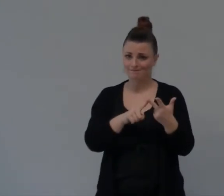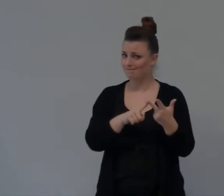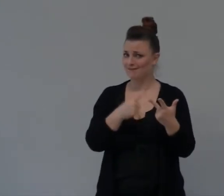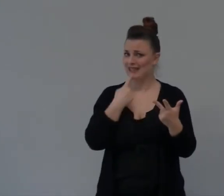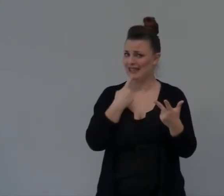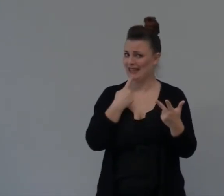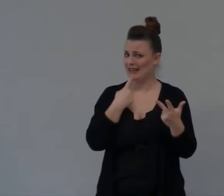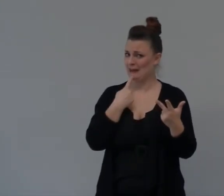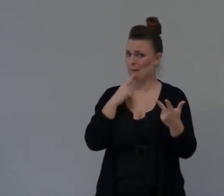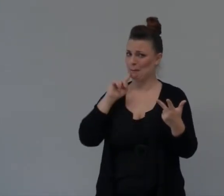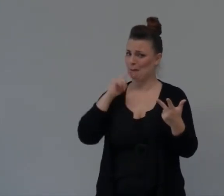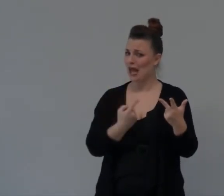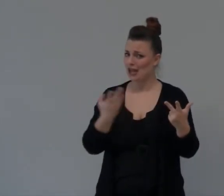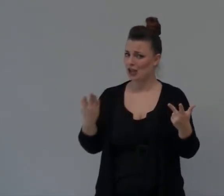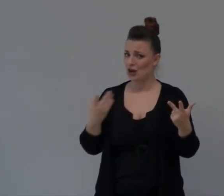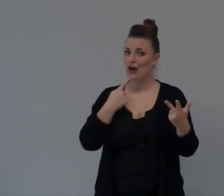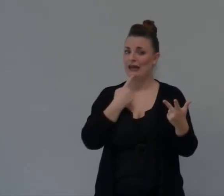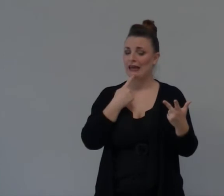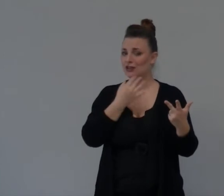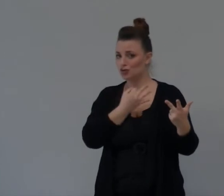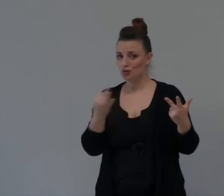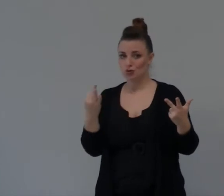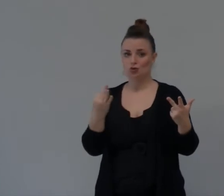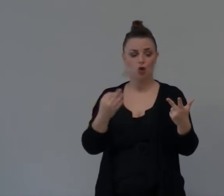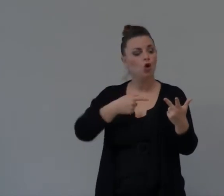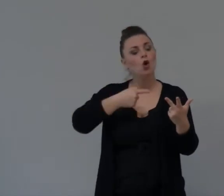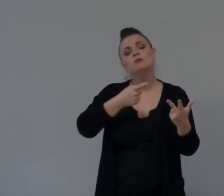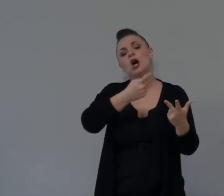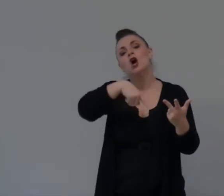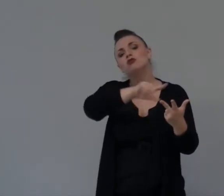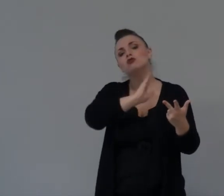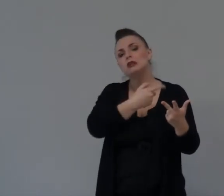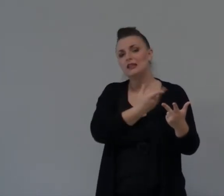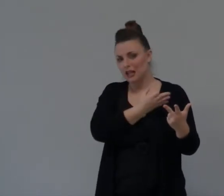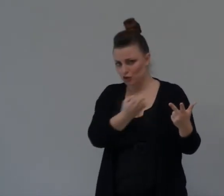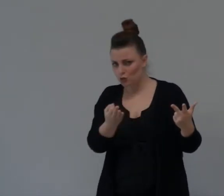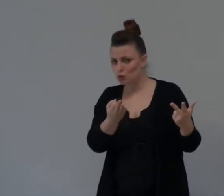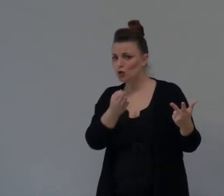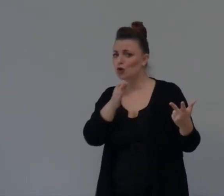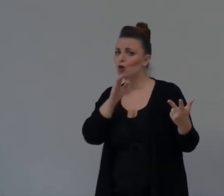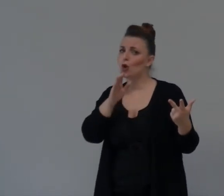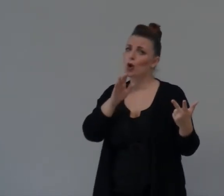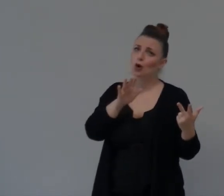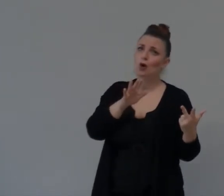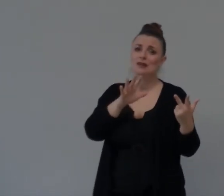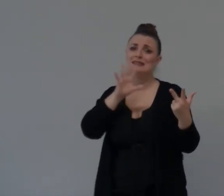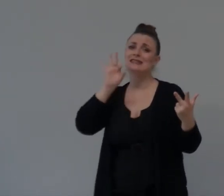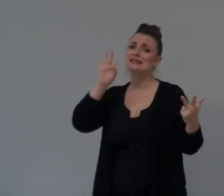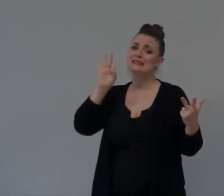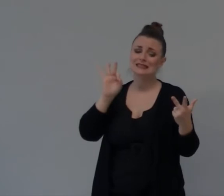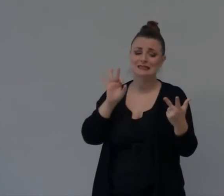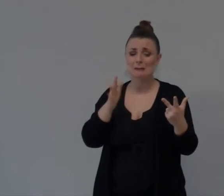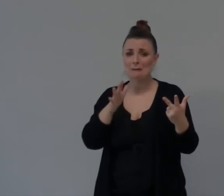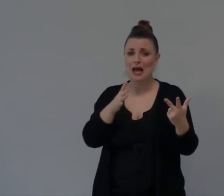E' Il Giusto Tutti E tre Sono Il Giusto Assieme Tutti E tre Sono Il Giusto Assieme Ma